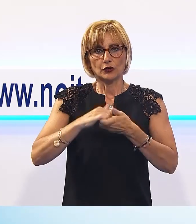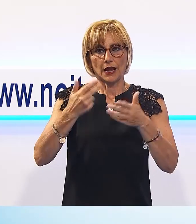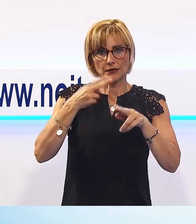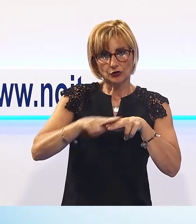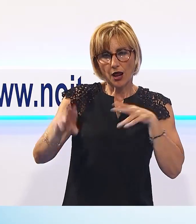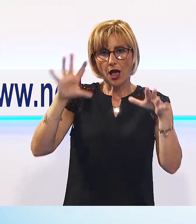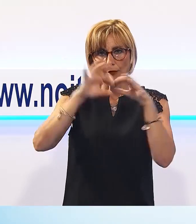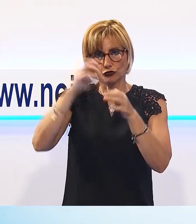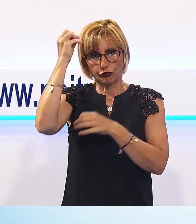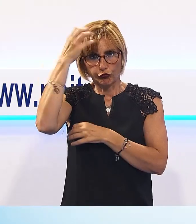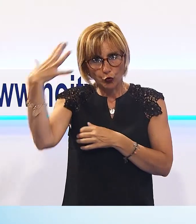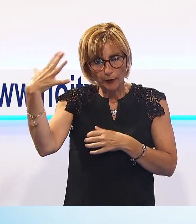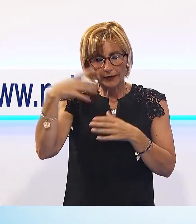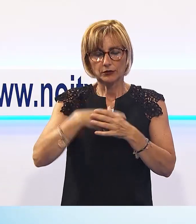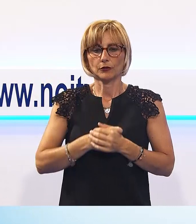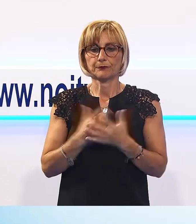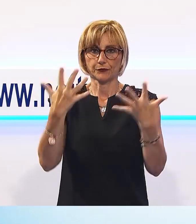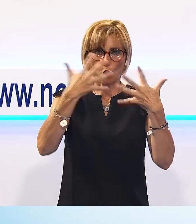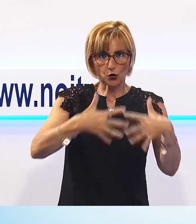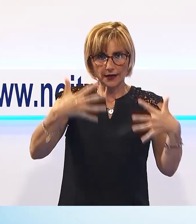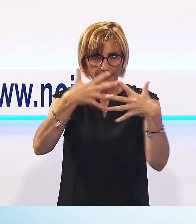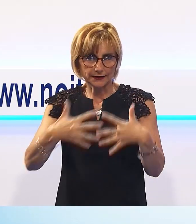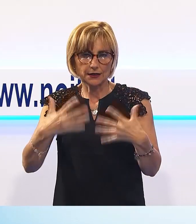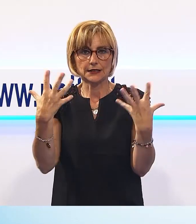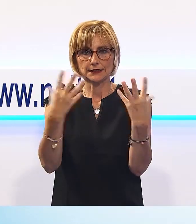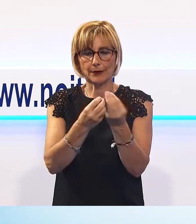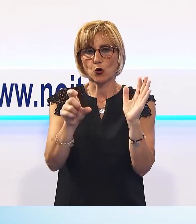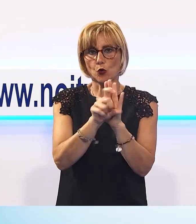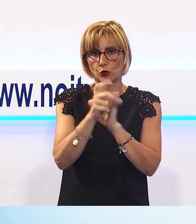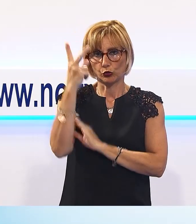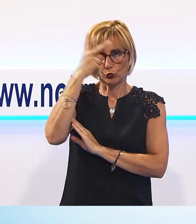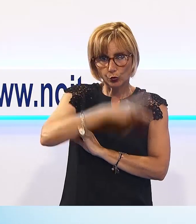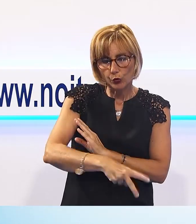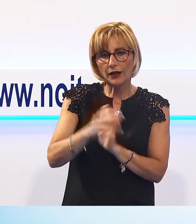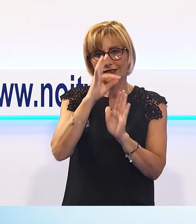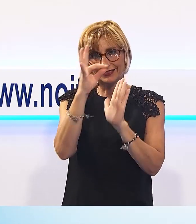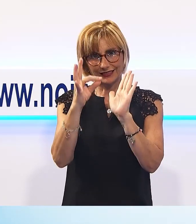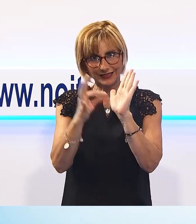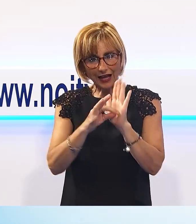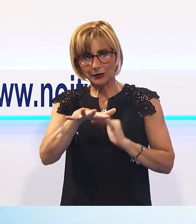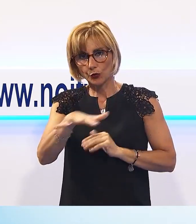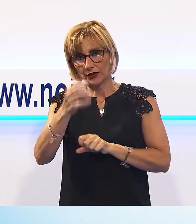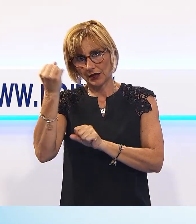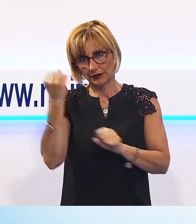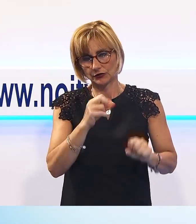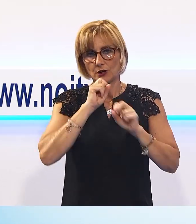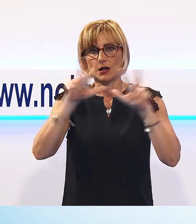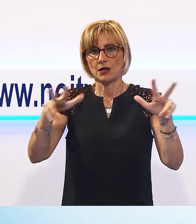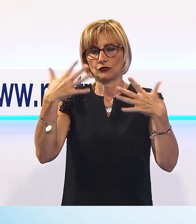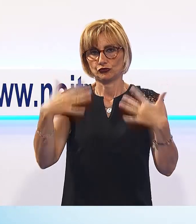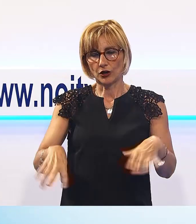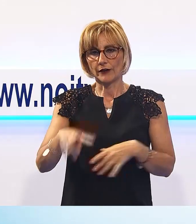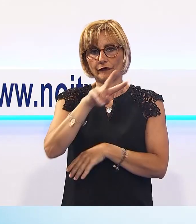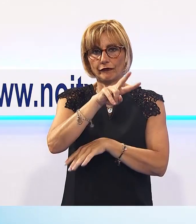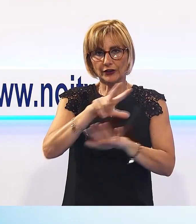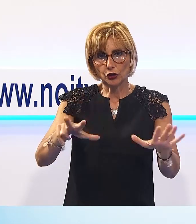'Illustrazione. Gli organizzatori, assieme al Comune di Lucca, hanno già annunciato le date della quinta edizione, ovvero il 28